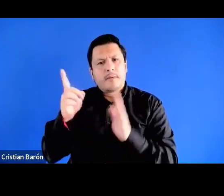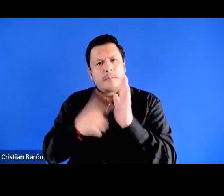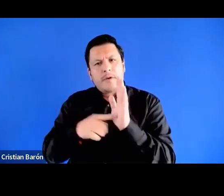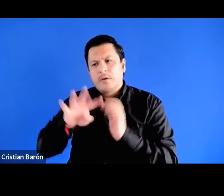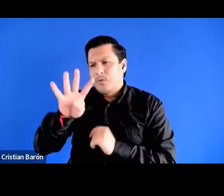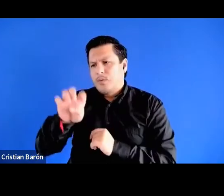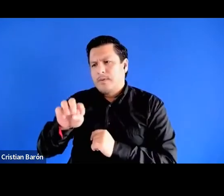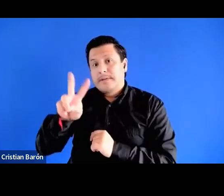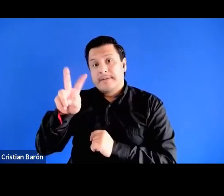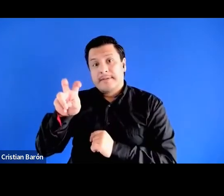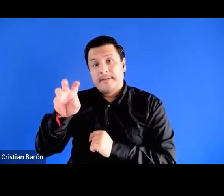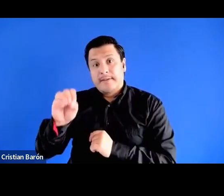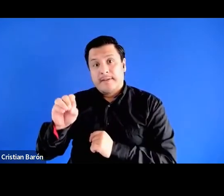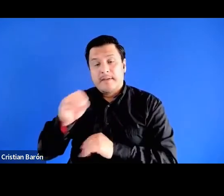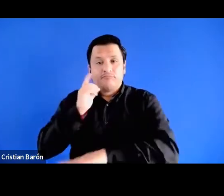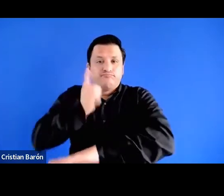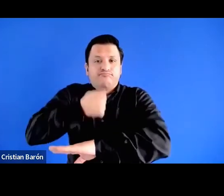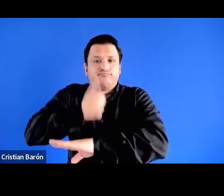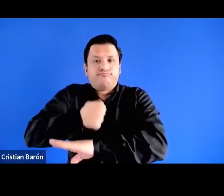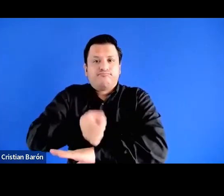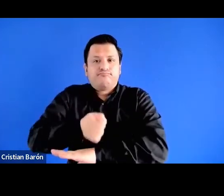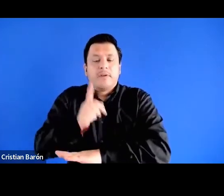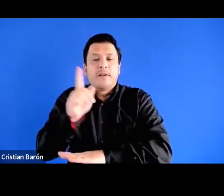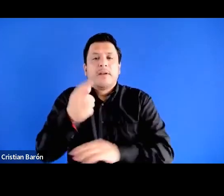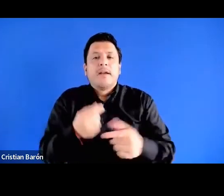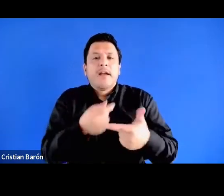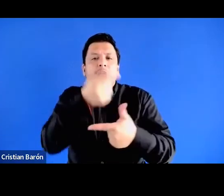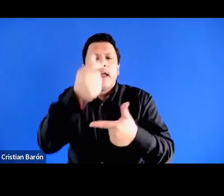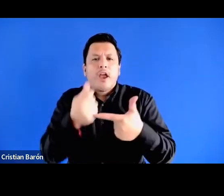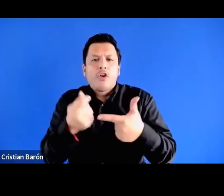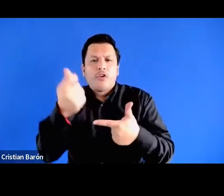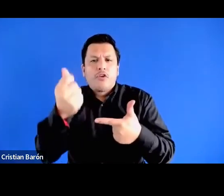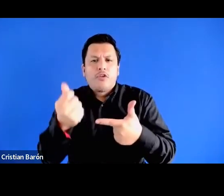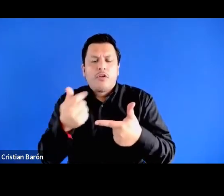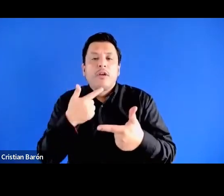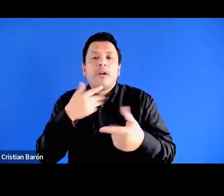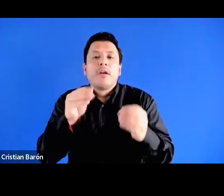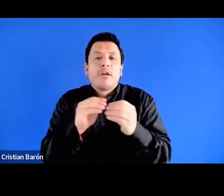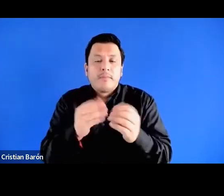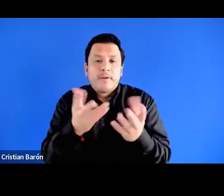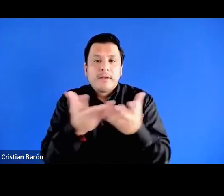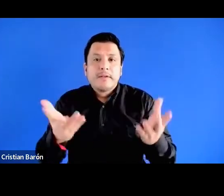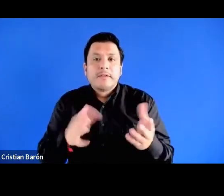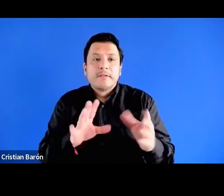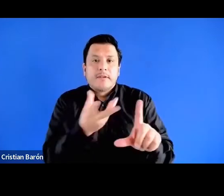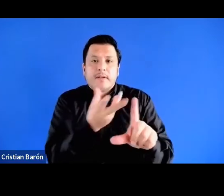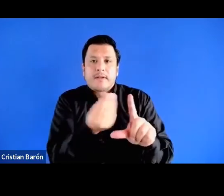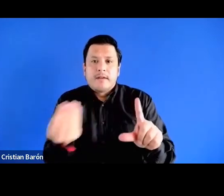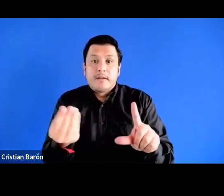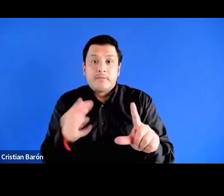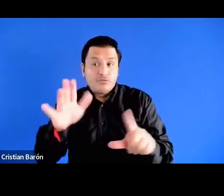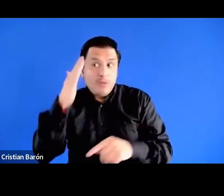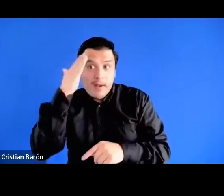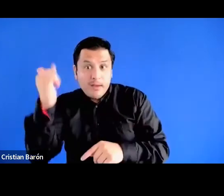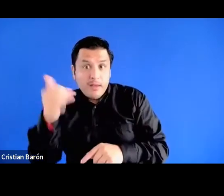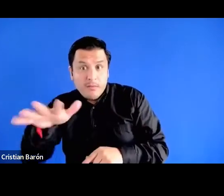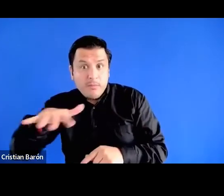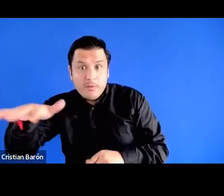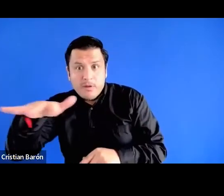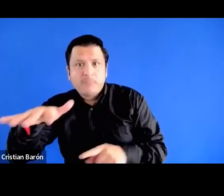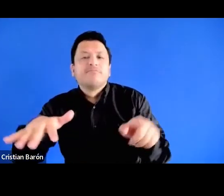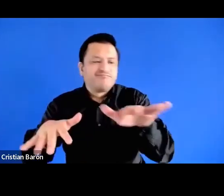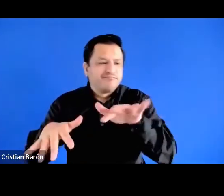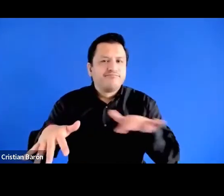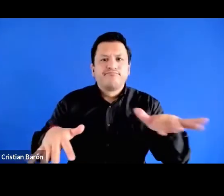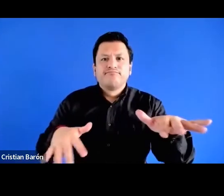determinismo económico no solamente en la academia sino también en los espacios políticos y podemos ver cómo a partir